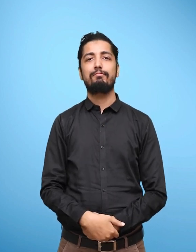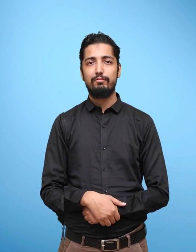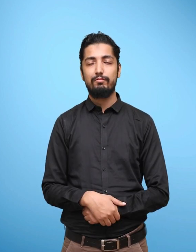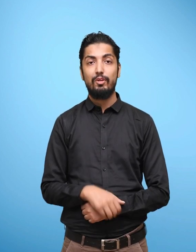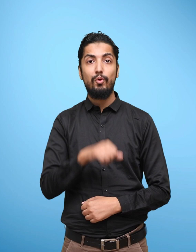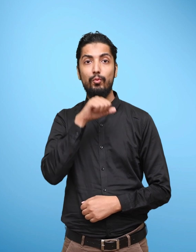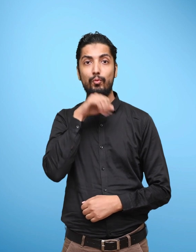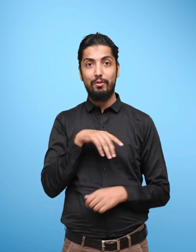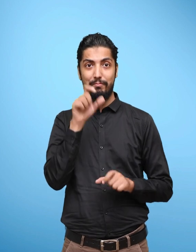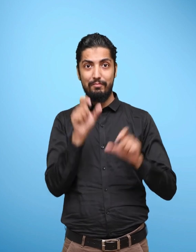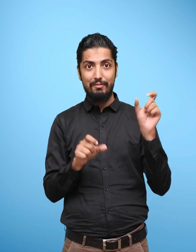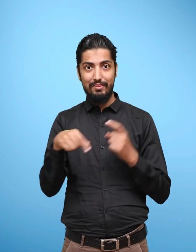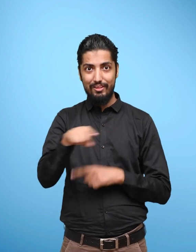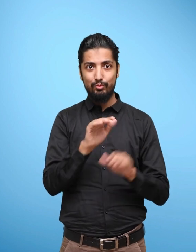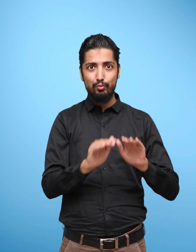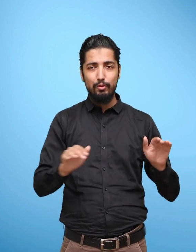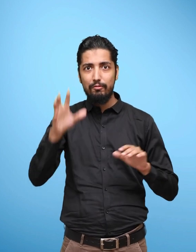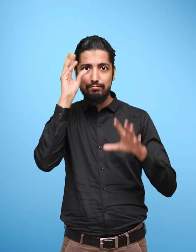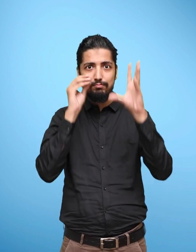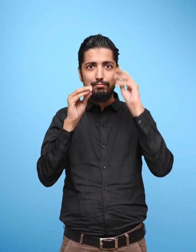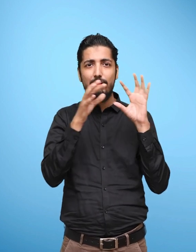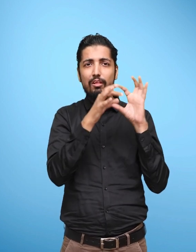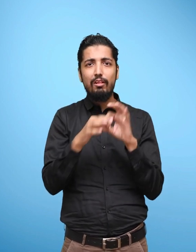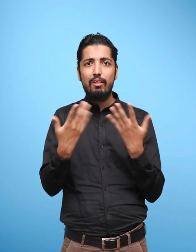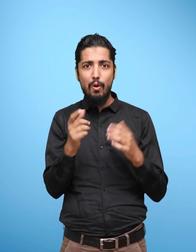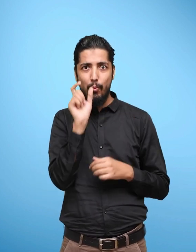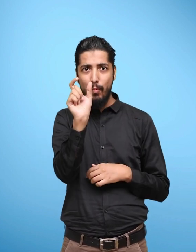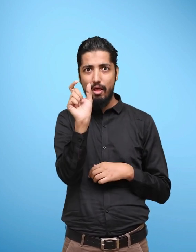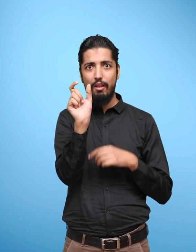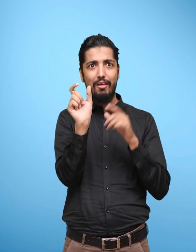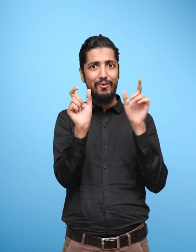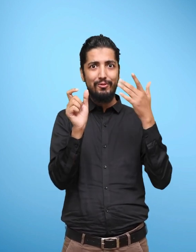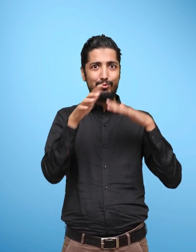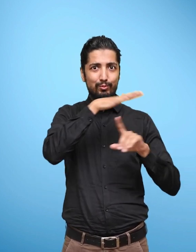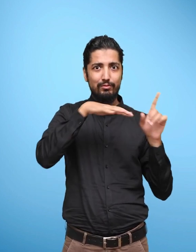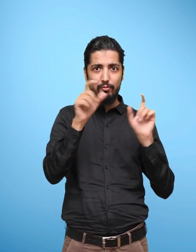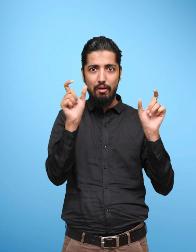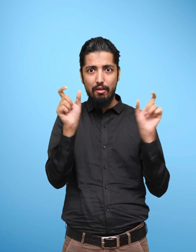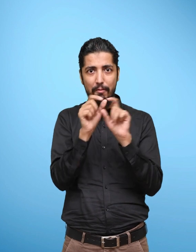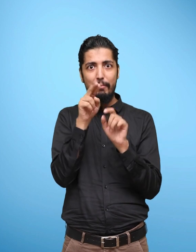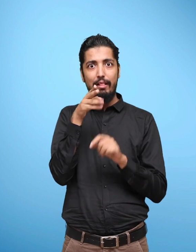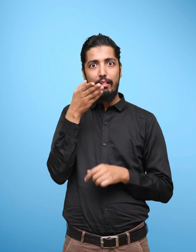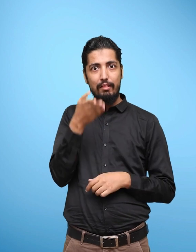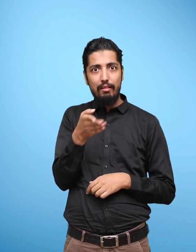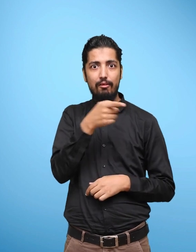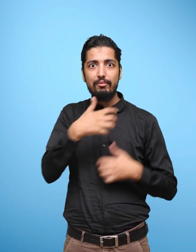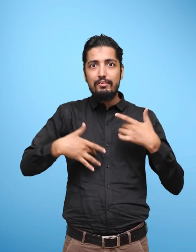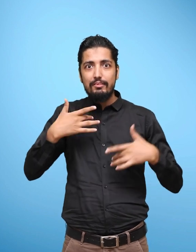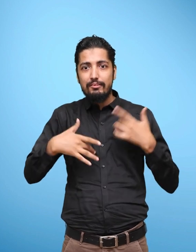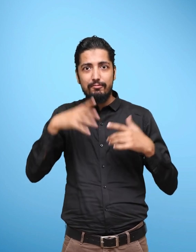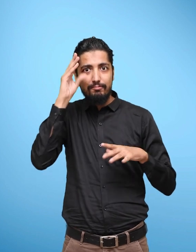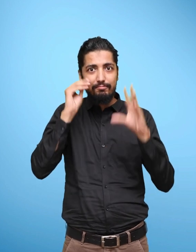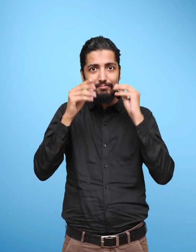further there are exercises provided for young learners to engage in meaningful conversation